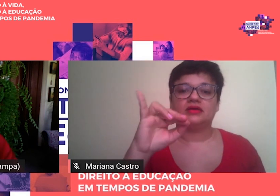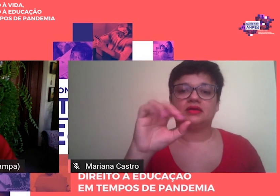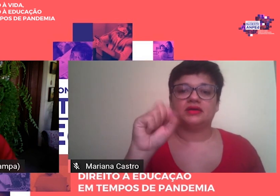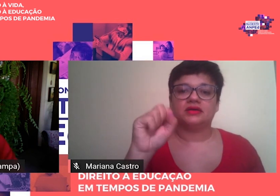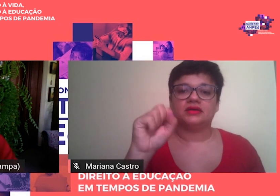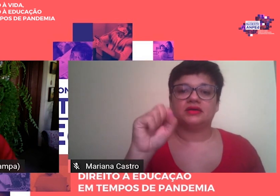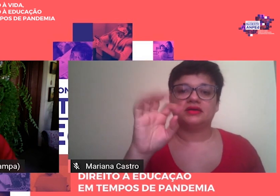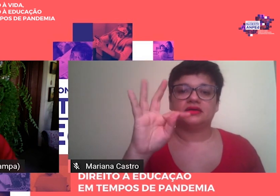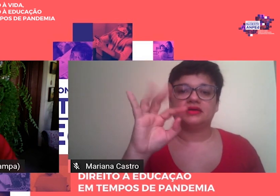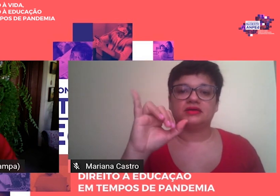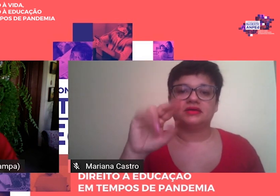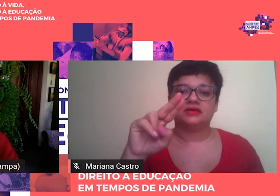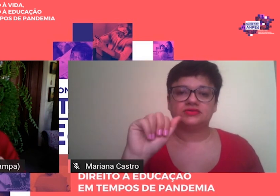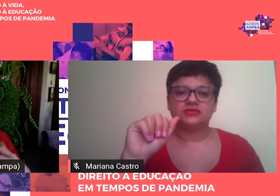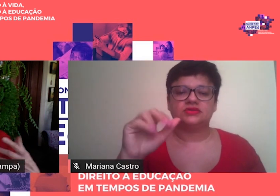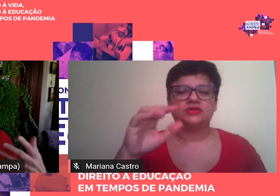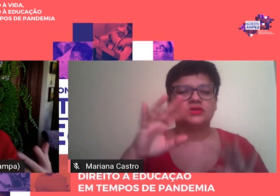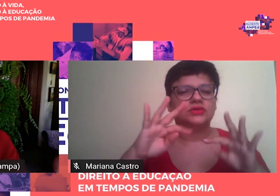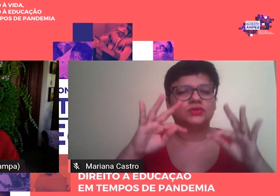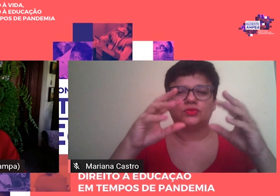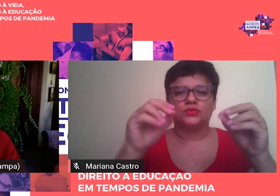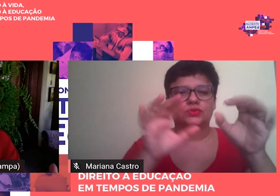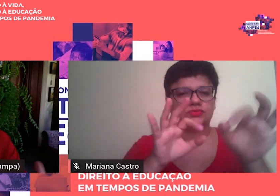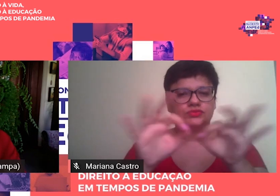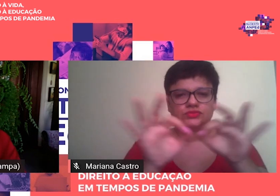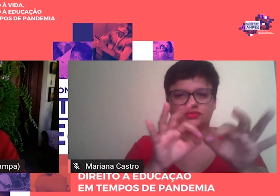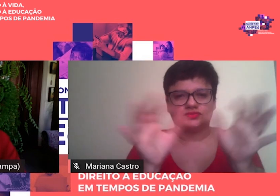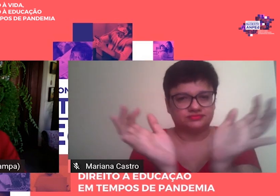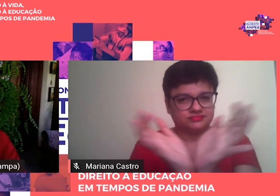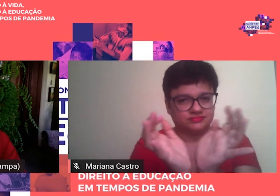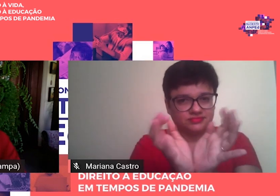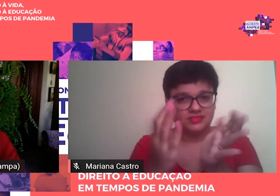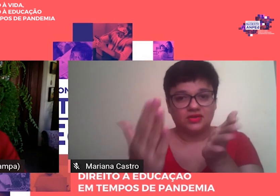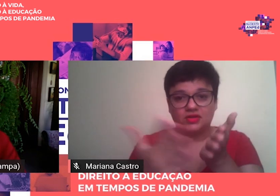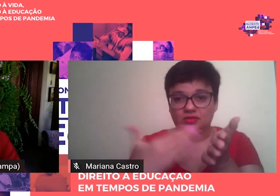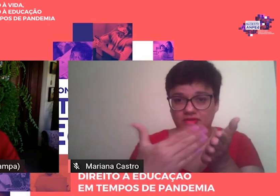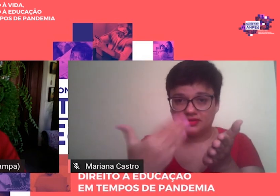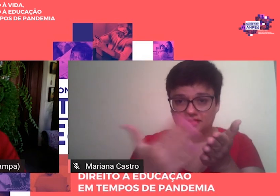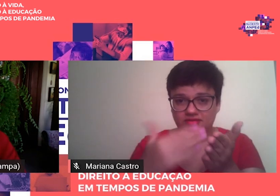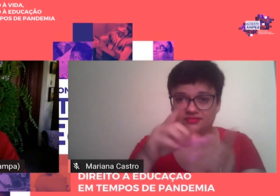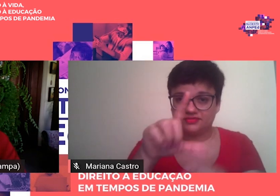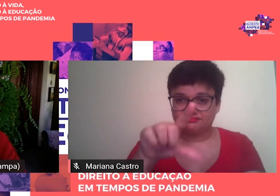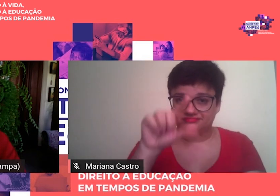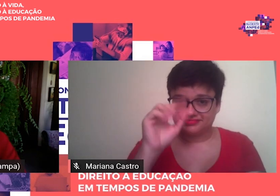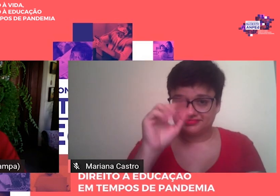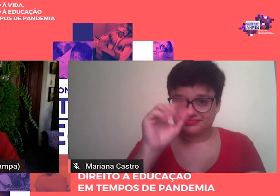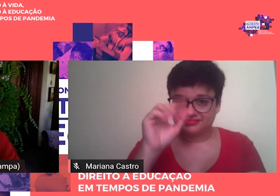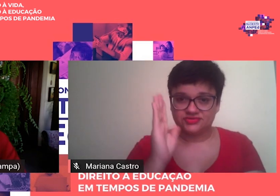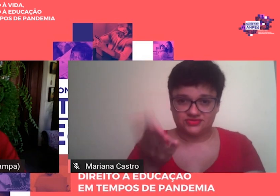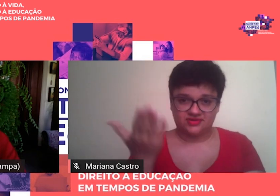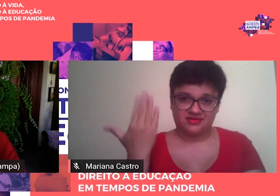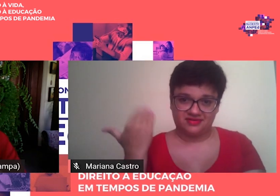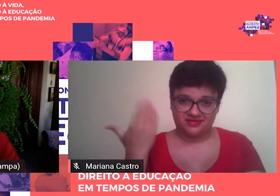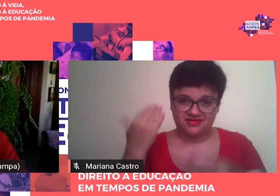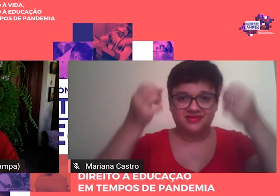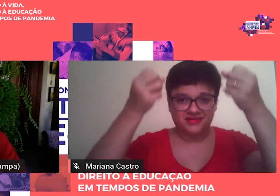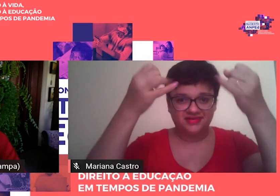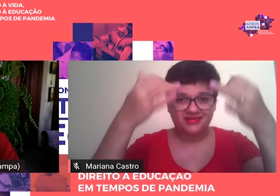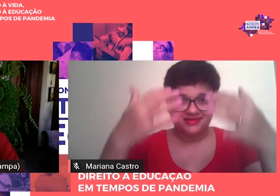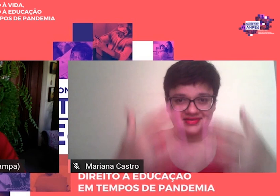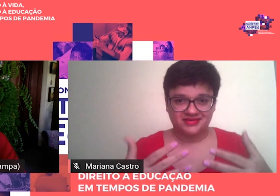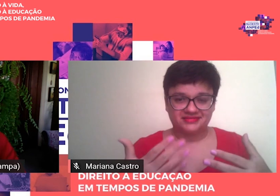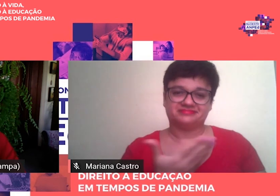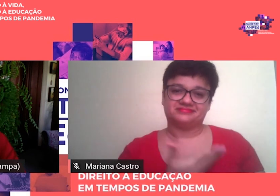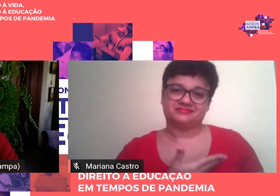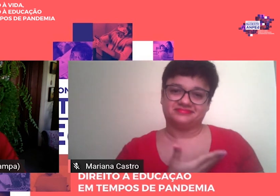organizadora. O livro escolhido, como já foi dito, né, pelos colegas que